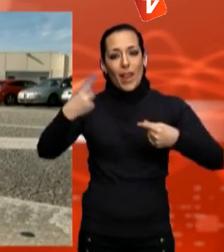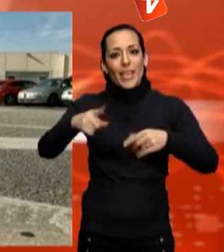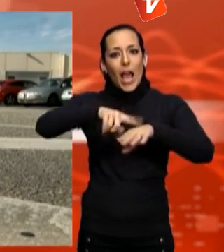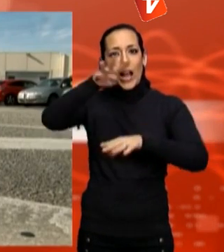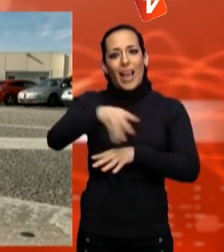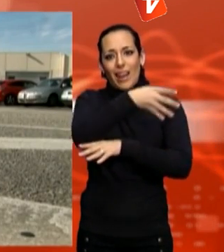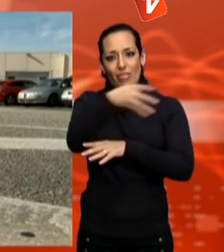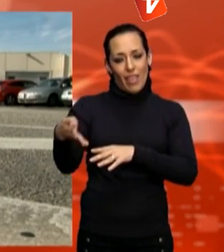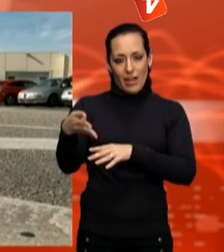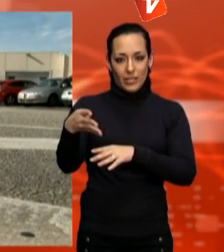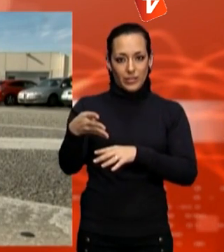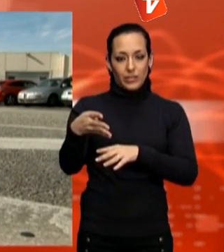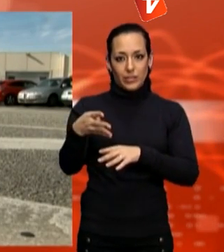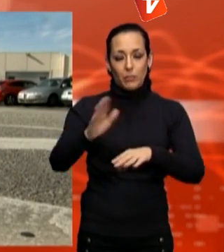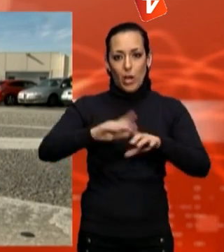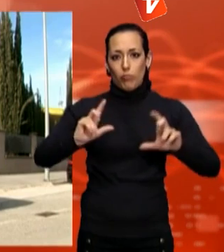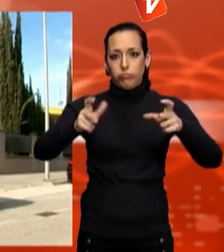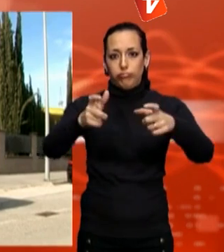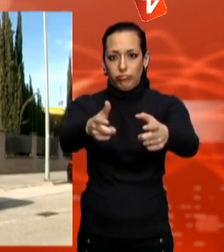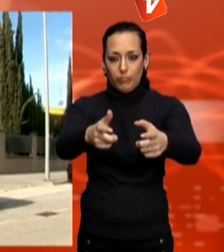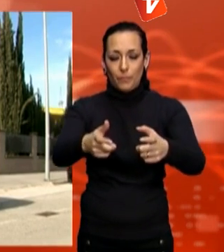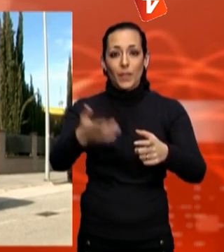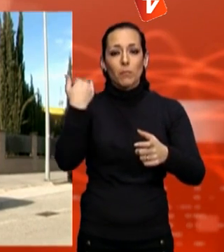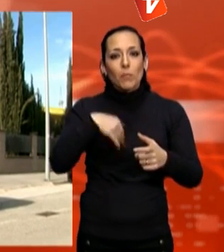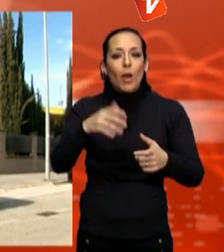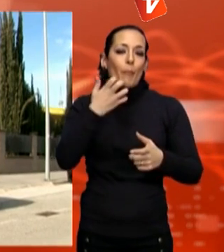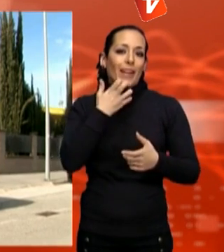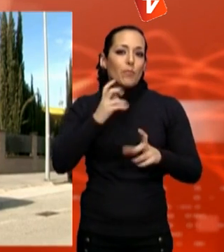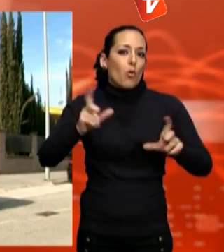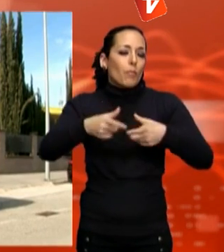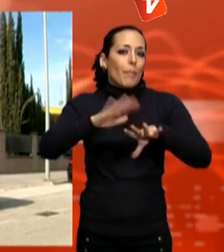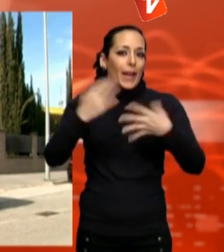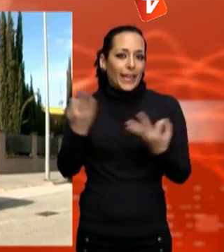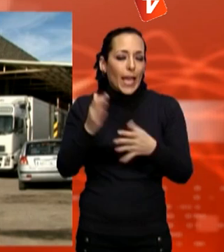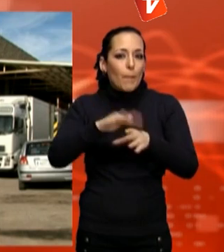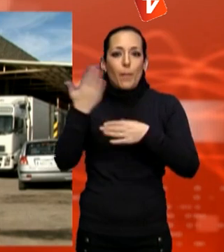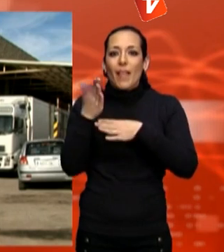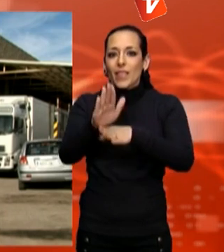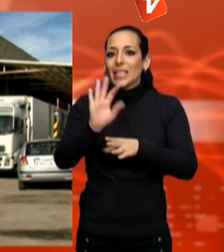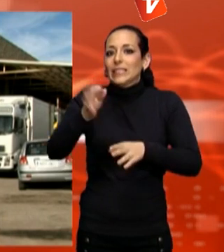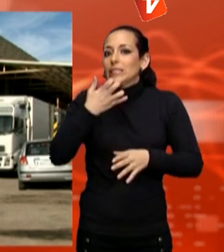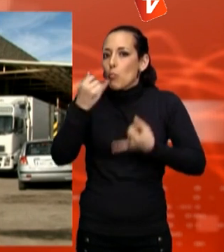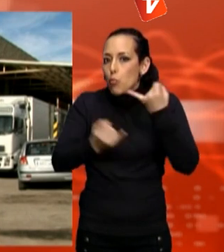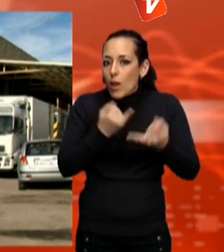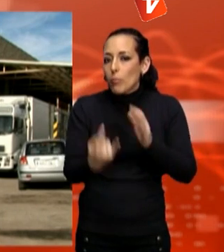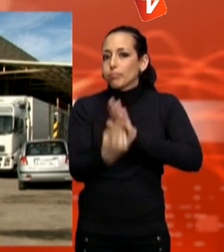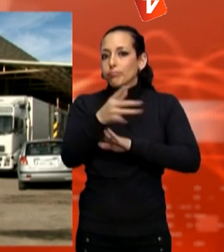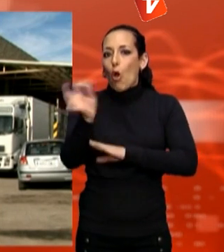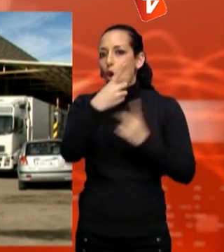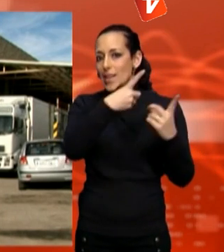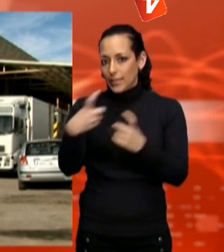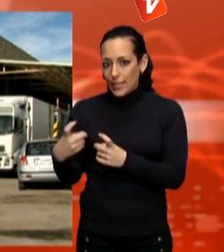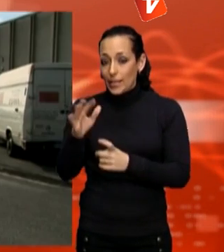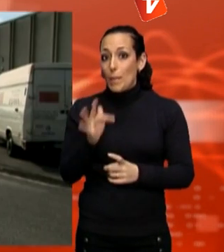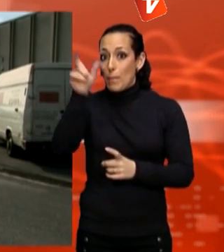per exposar les diverses iniciatives a dur a terme, plantejar les possibles necessitats o problemes que puguin sorgir i treballar les solucions. A més, un